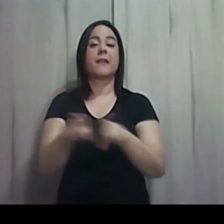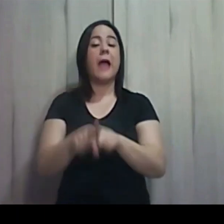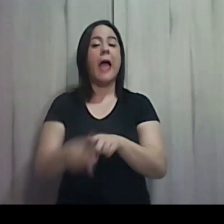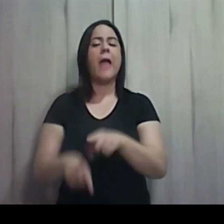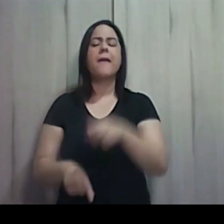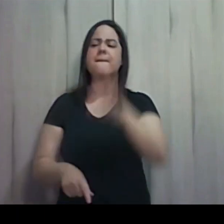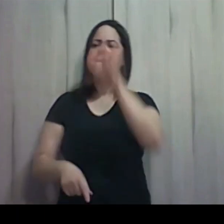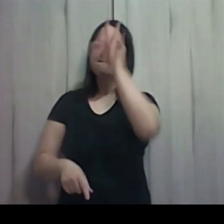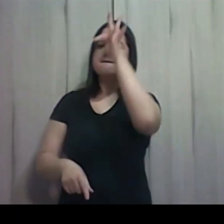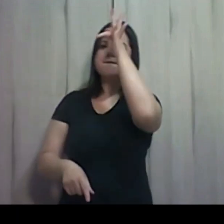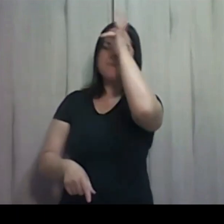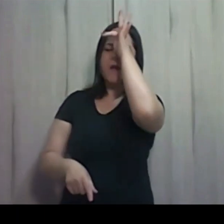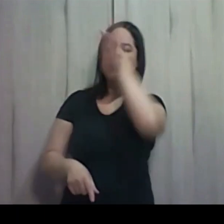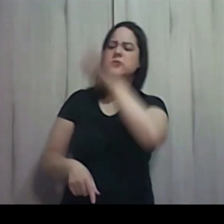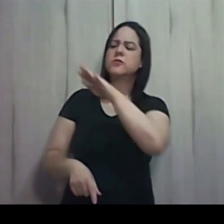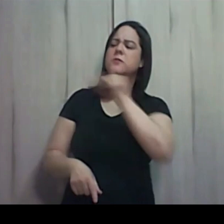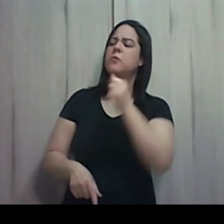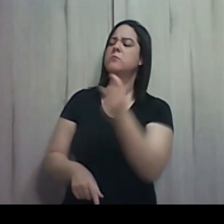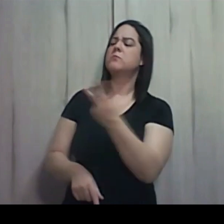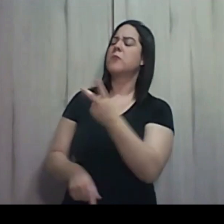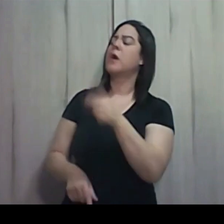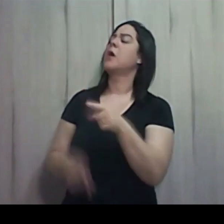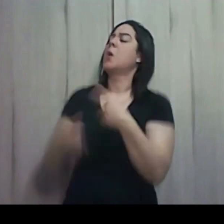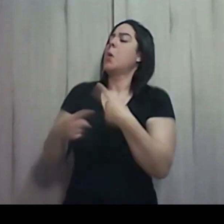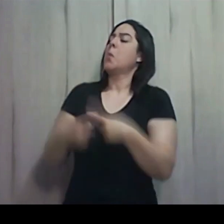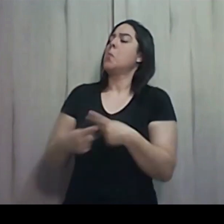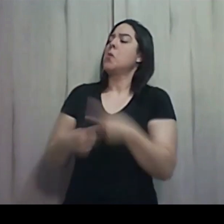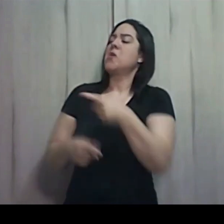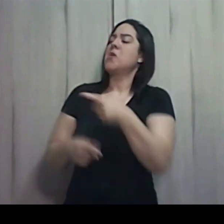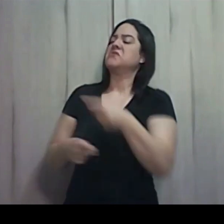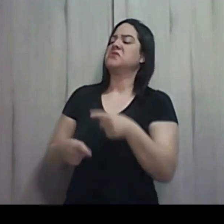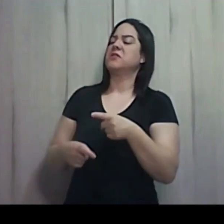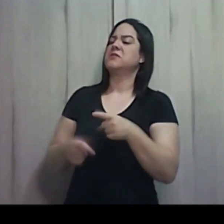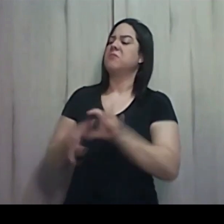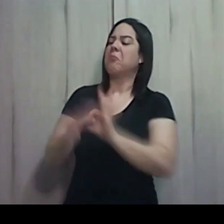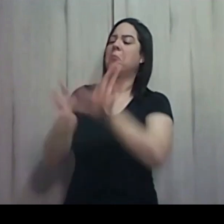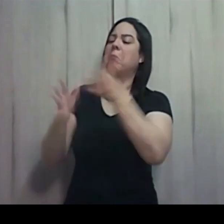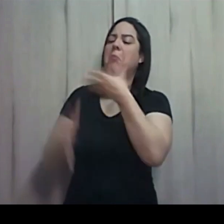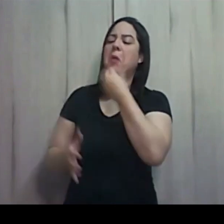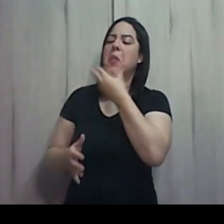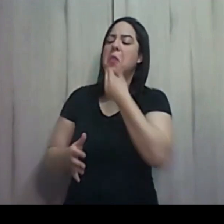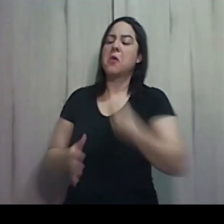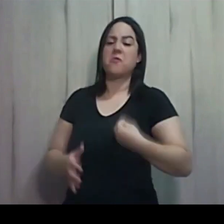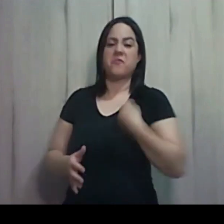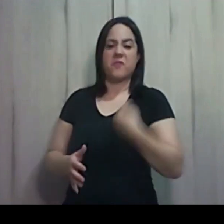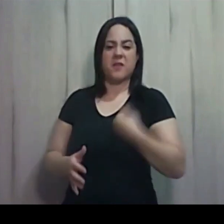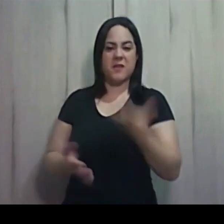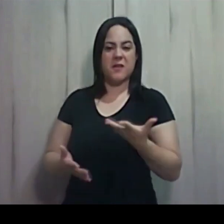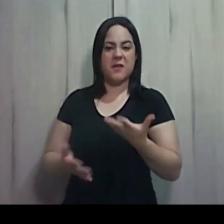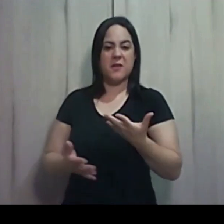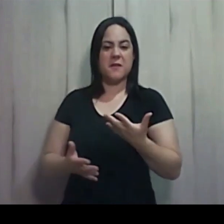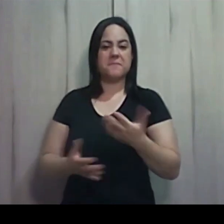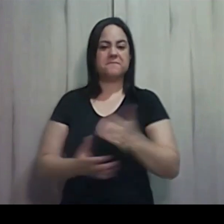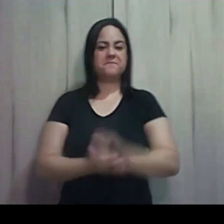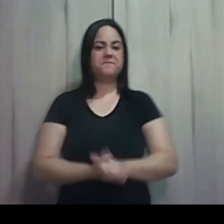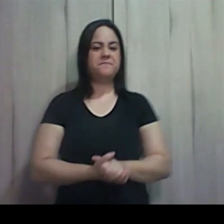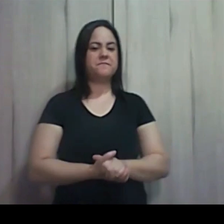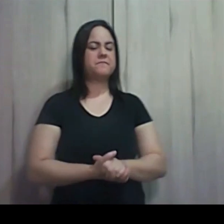perguntou por que deixaram os meninos viver. E elas responderam. As hebreias não são como egípcias,